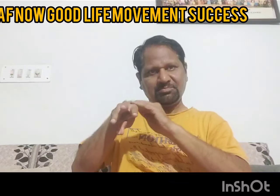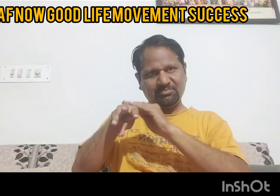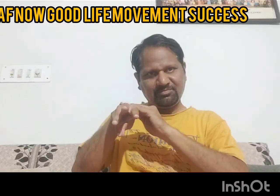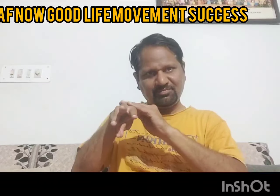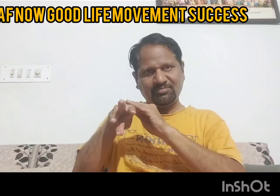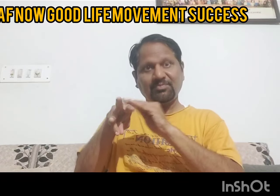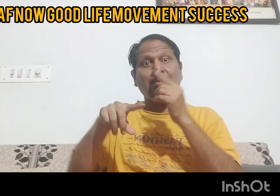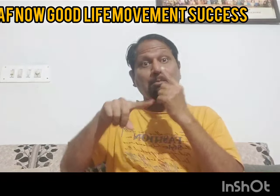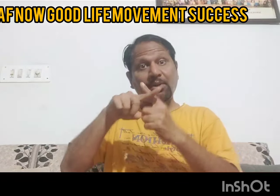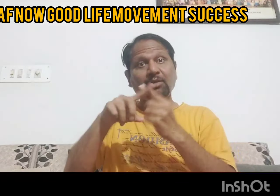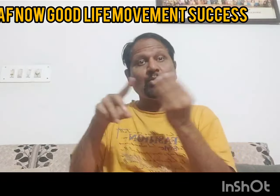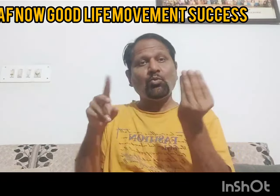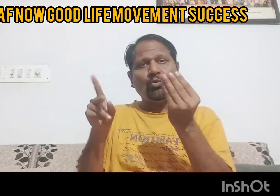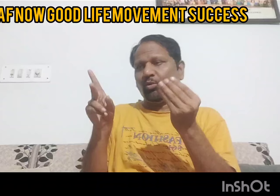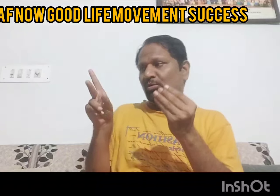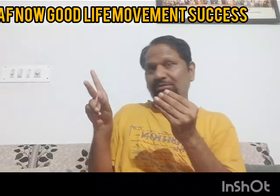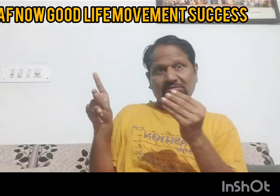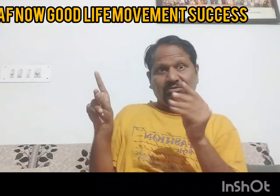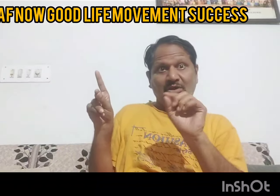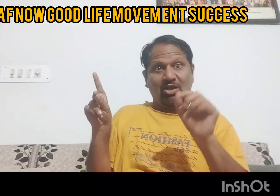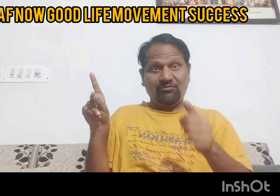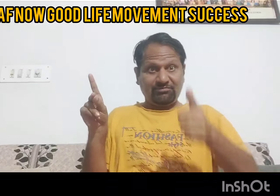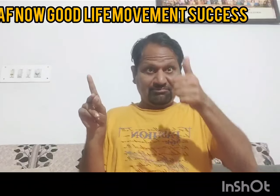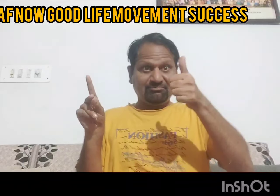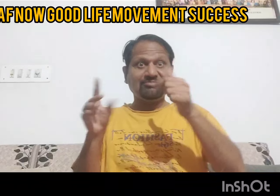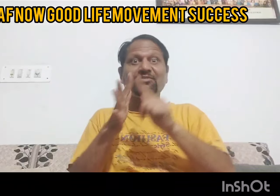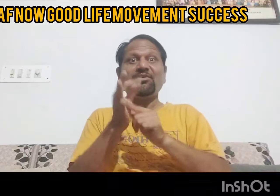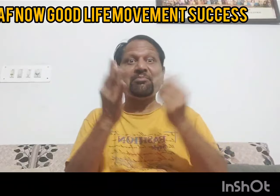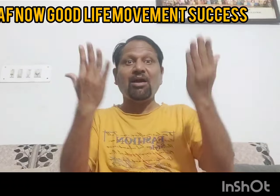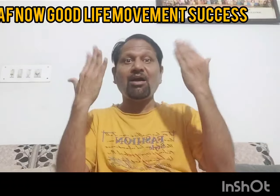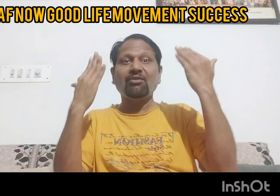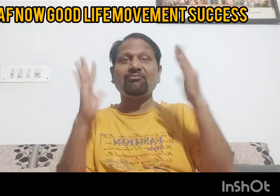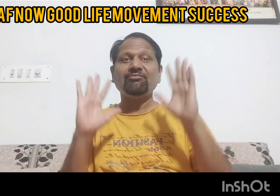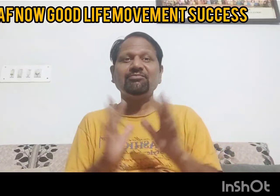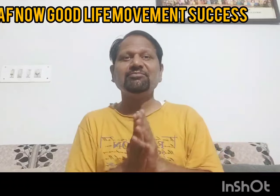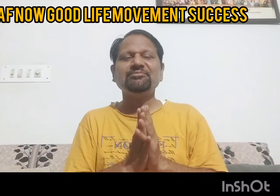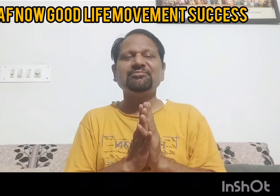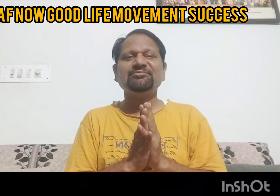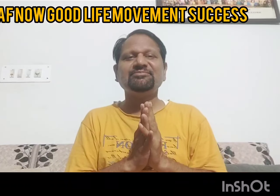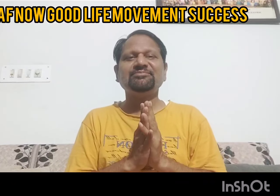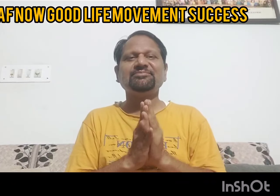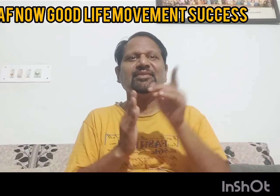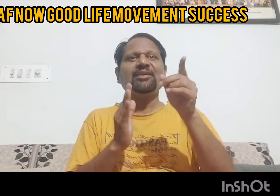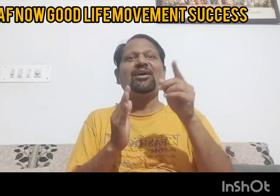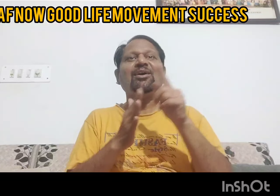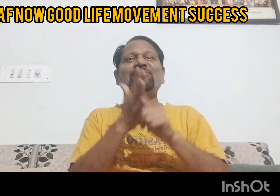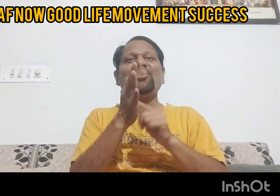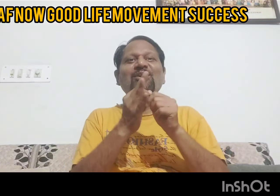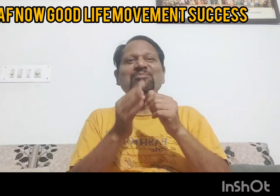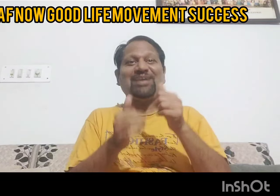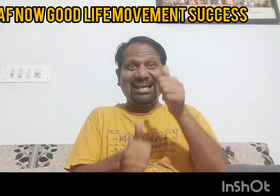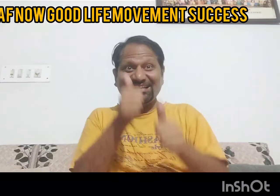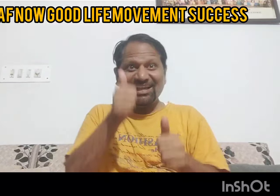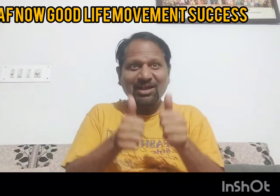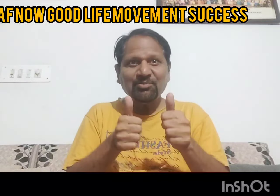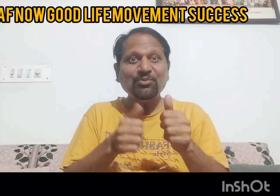और गुरूप डी केटेगरी में और कुछ अधिकारी वाले पद भी हैं हाँ और